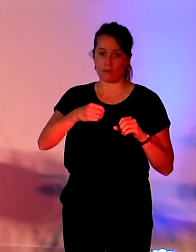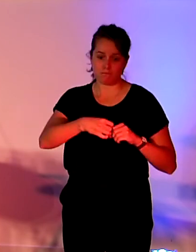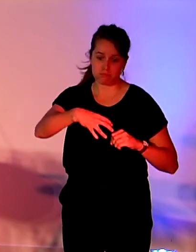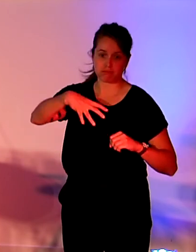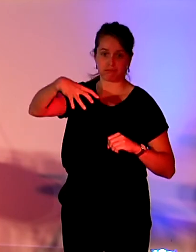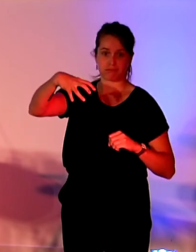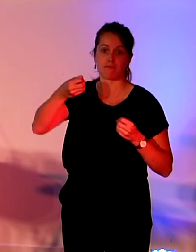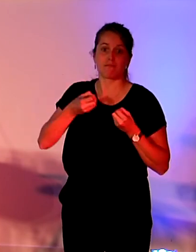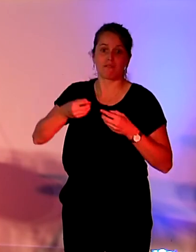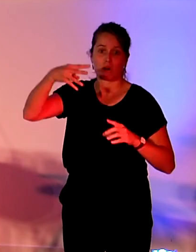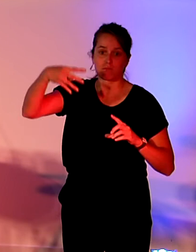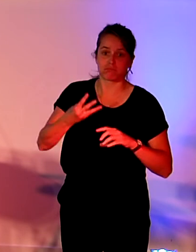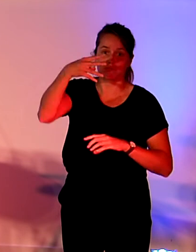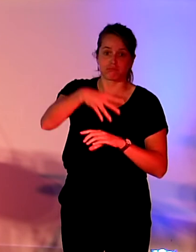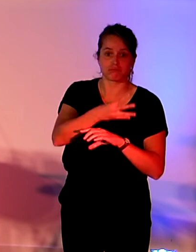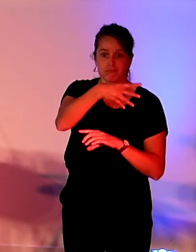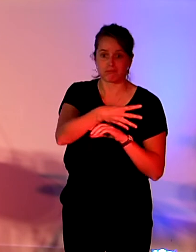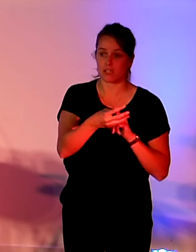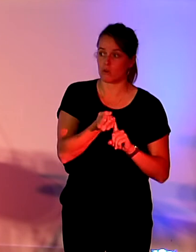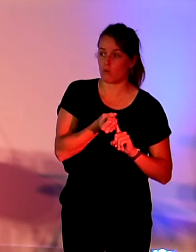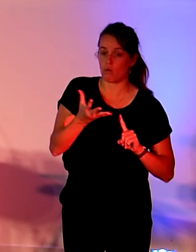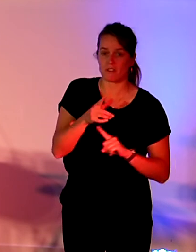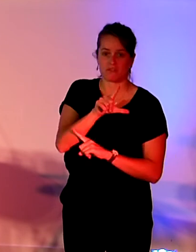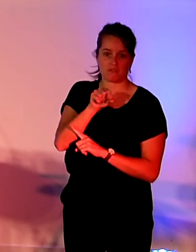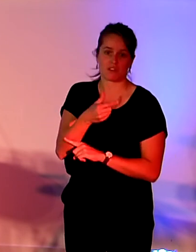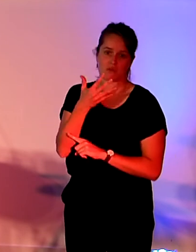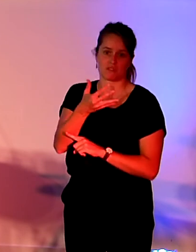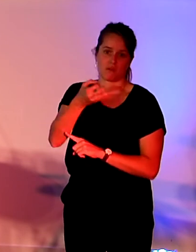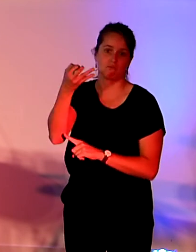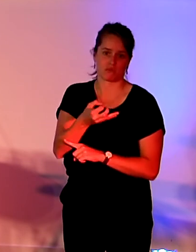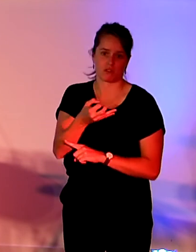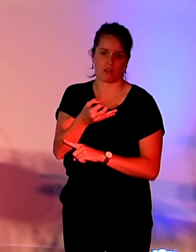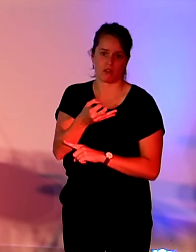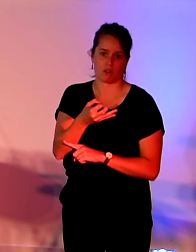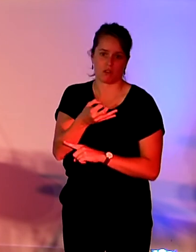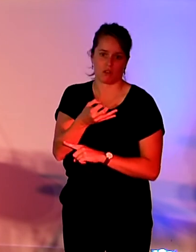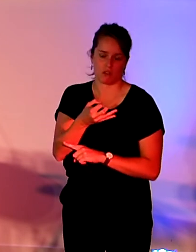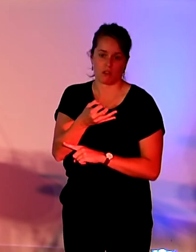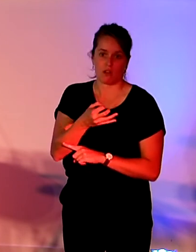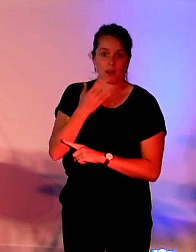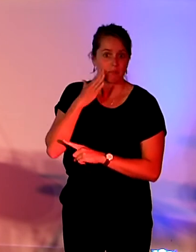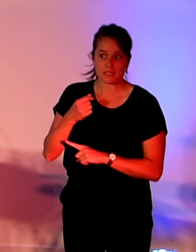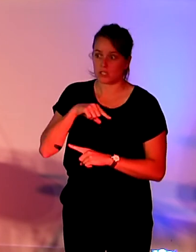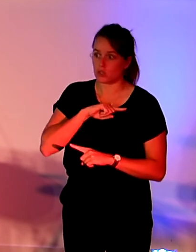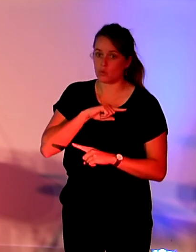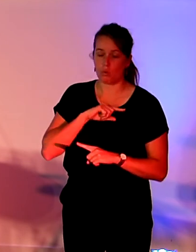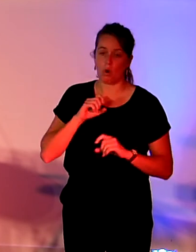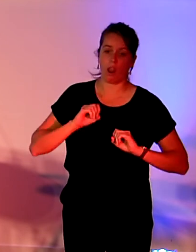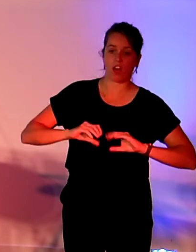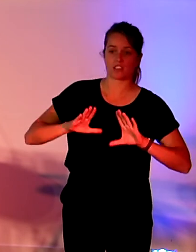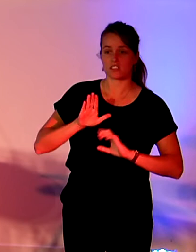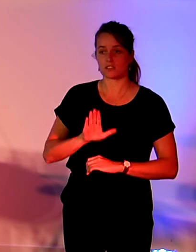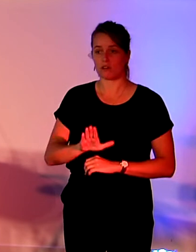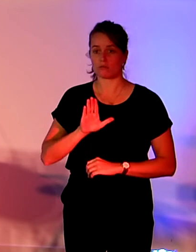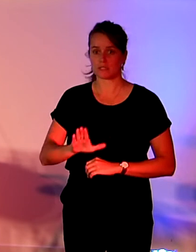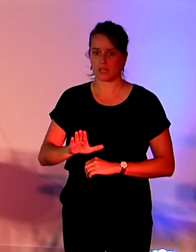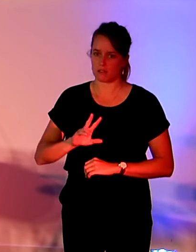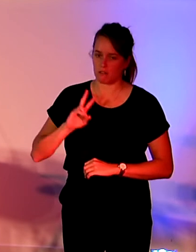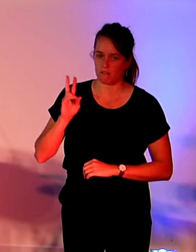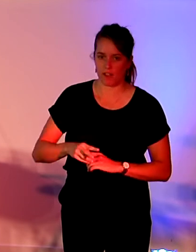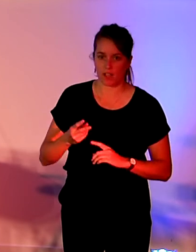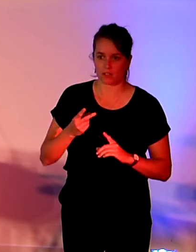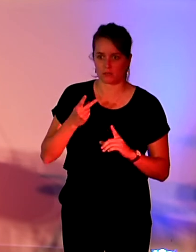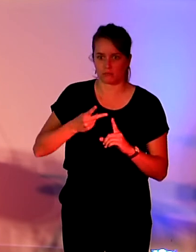des émissions de gaz à effet de serre et que si rien n'est fait pour réduire son empreinte carbone, les émissions